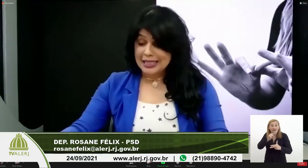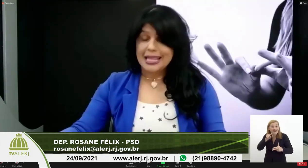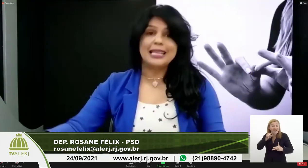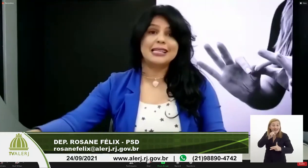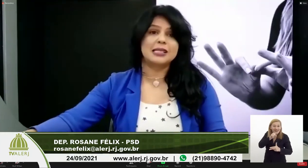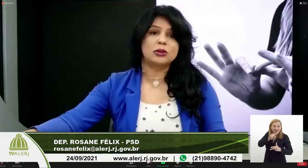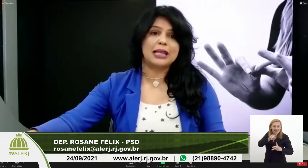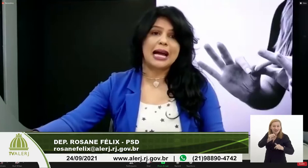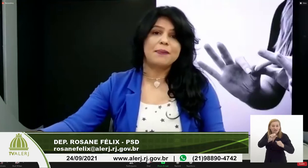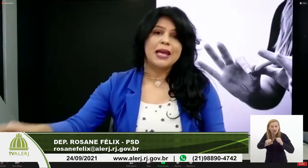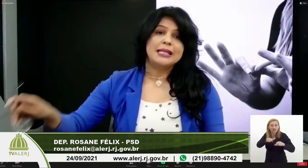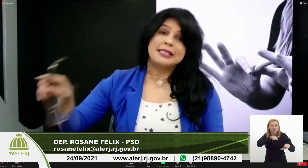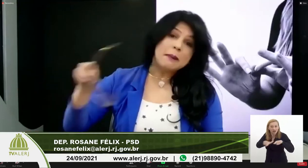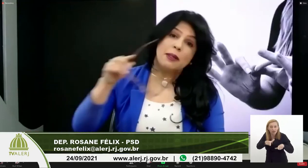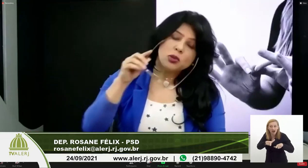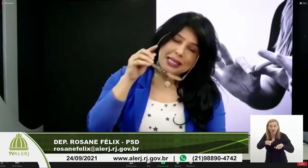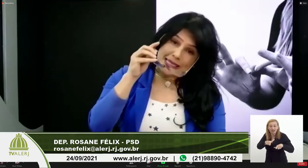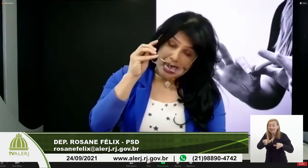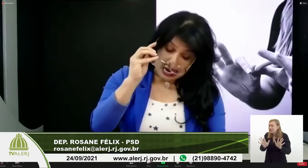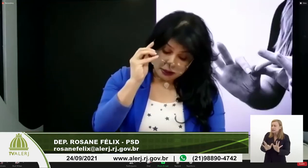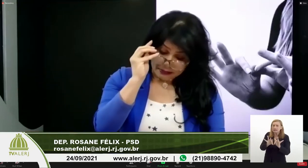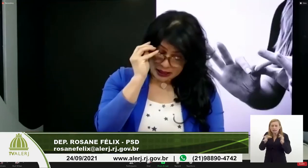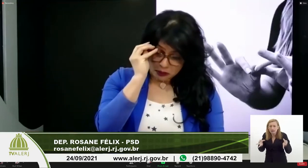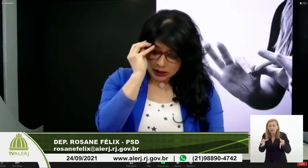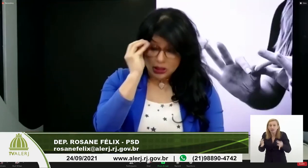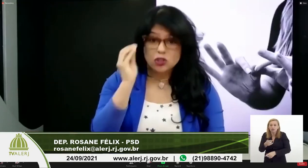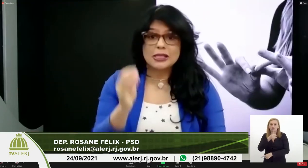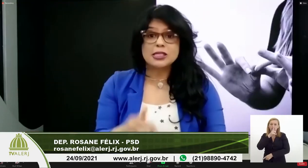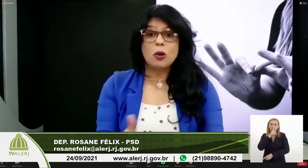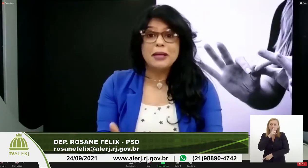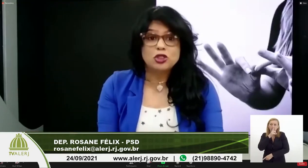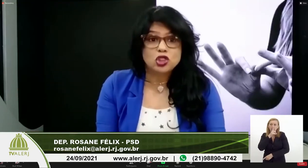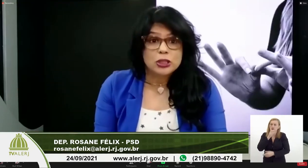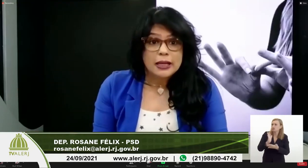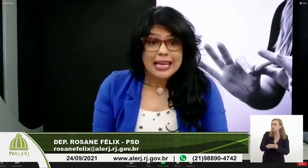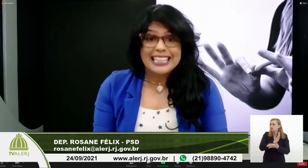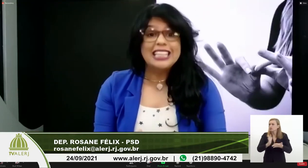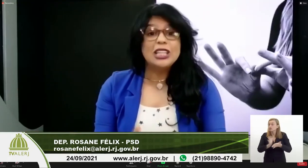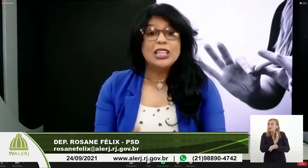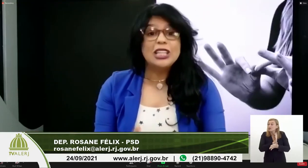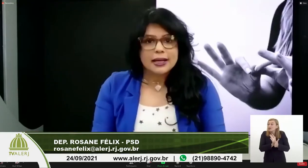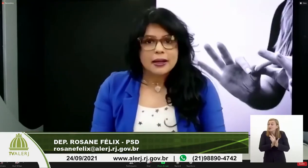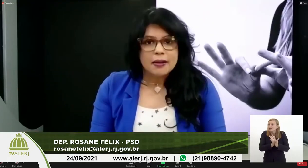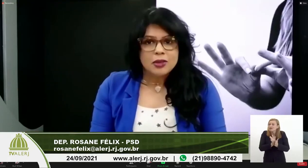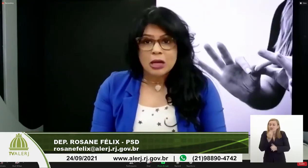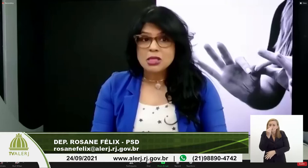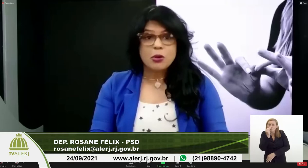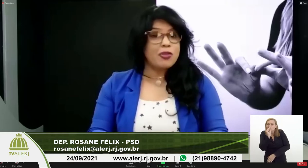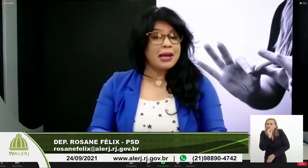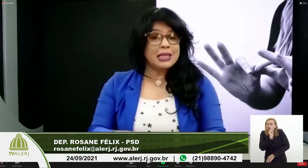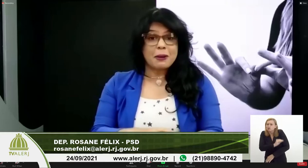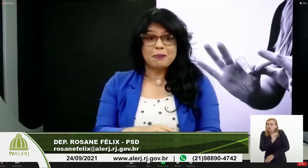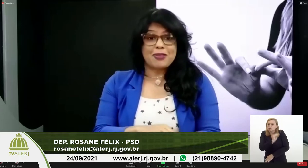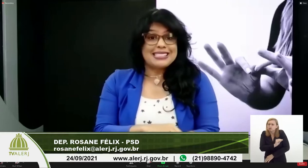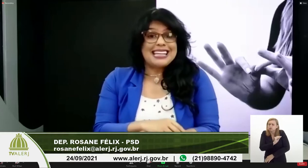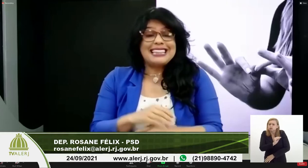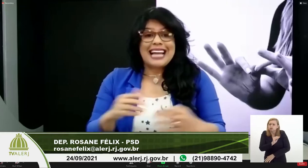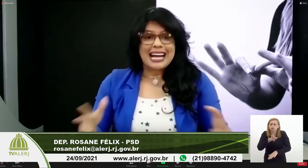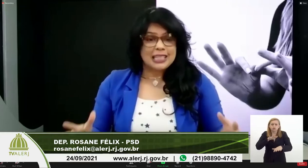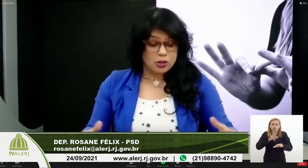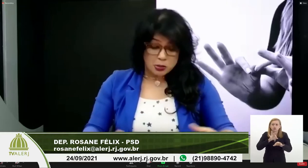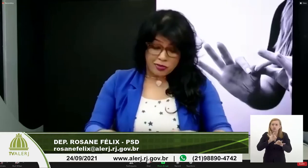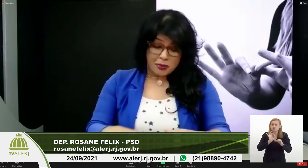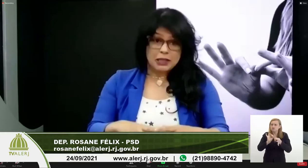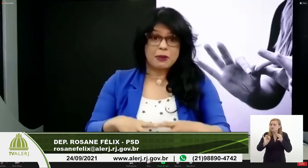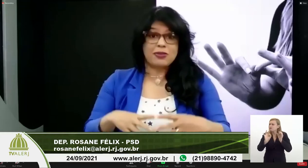executa, ele tem que executar, simplesmente se cala, muitas das vezes se omite, ele ignora, não se movimenta para fazer